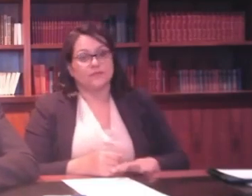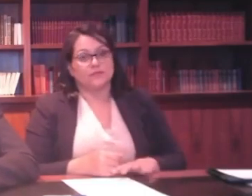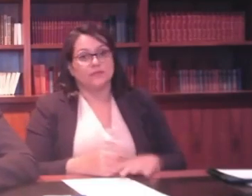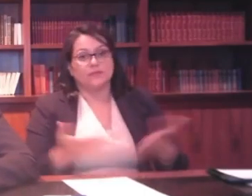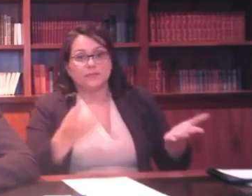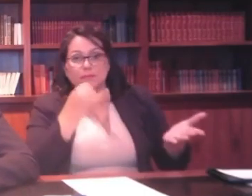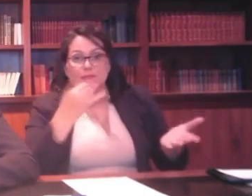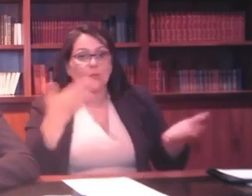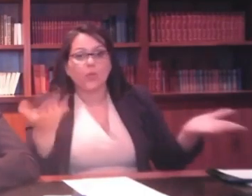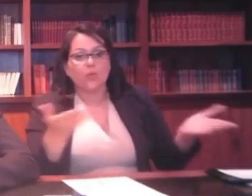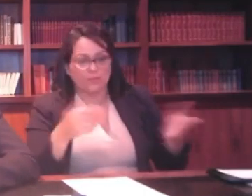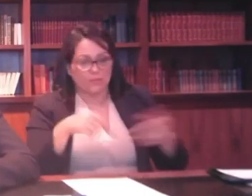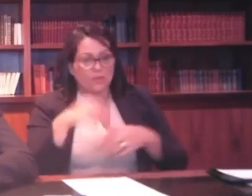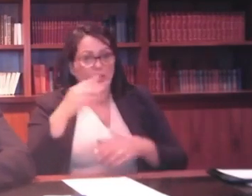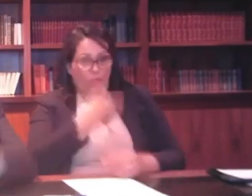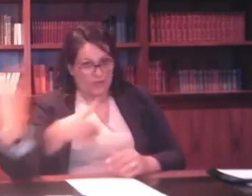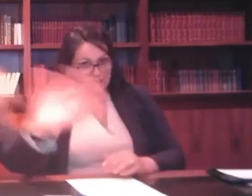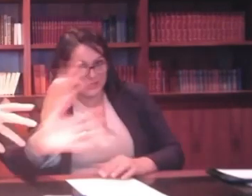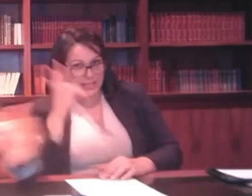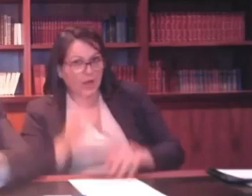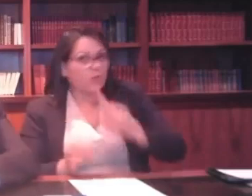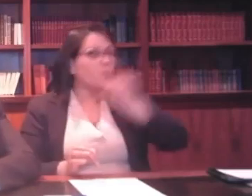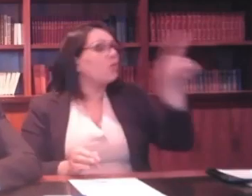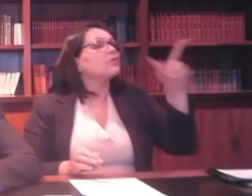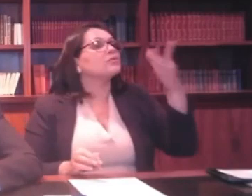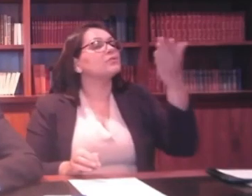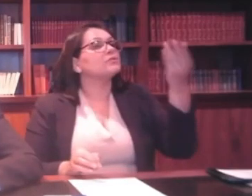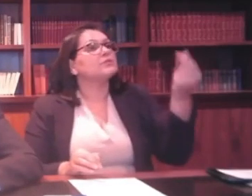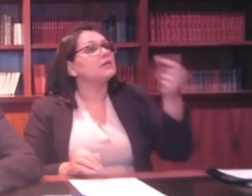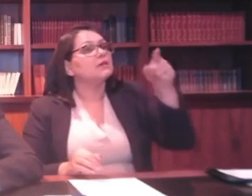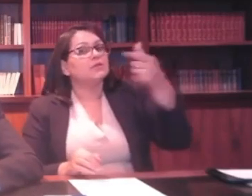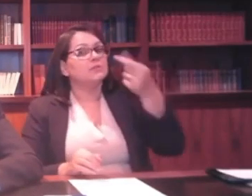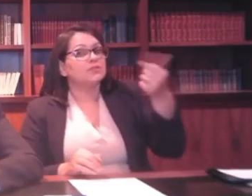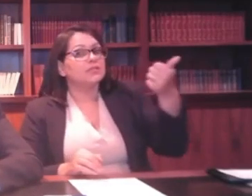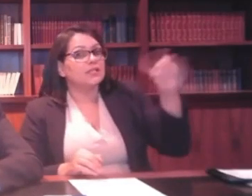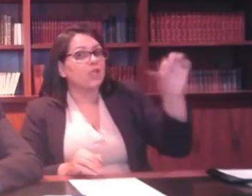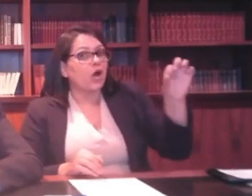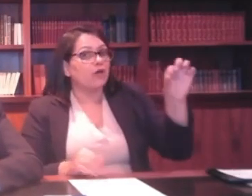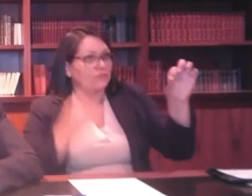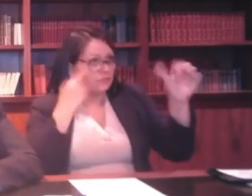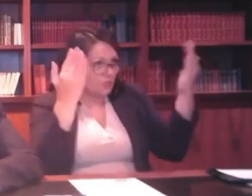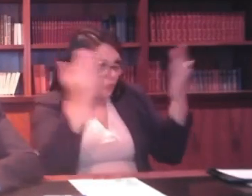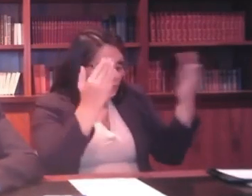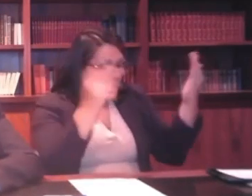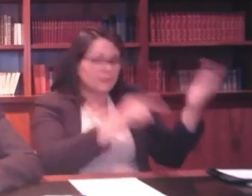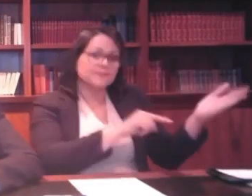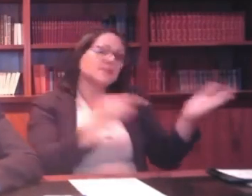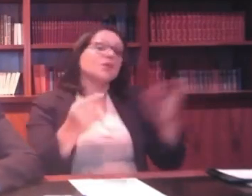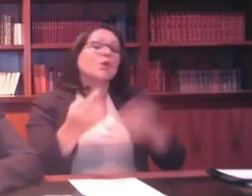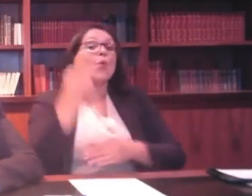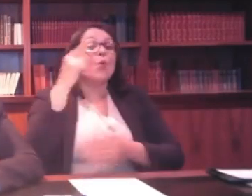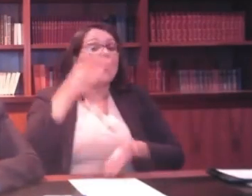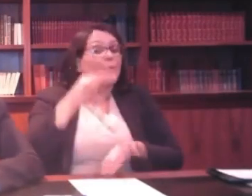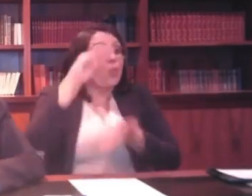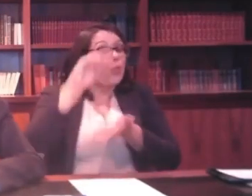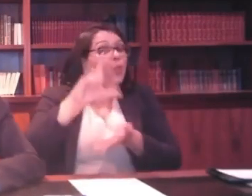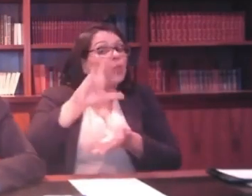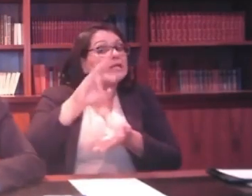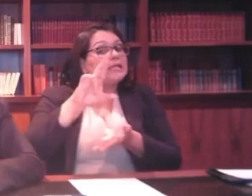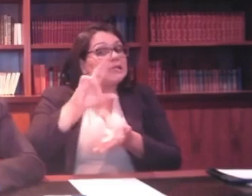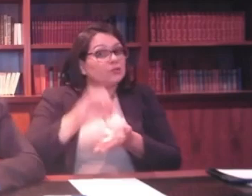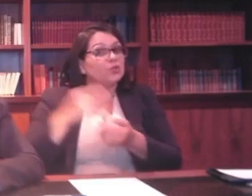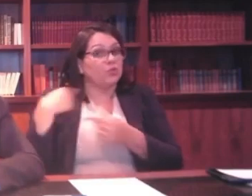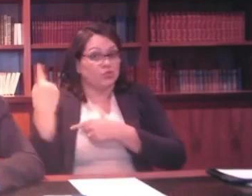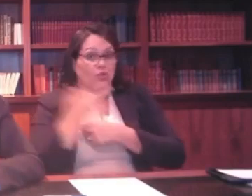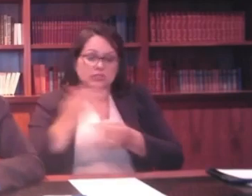governador arrecadou de ICMS. Daí você vai para 2020, levando-se em conta o litro de combustível. Nós arrecadamos em